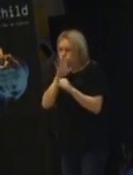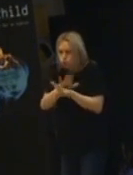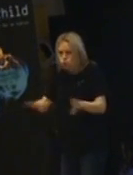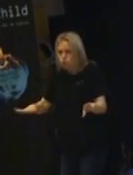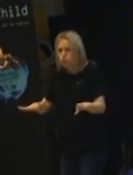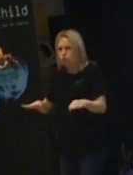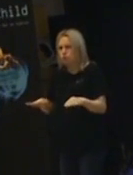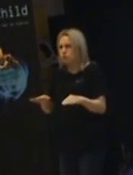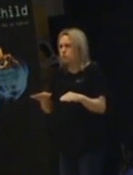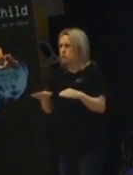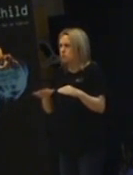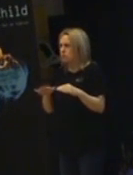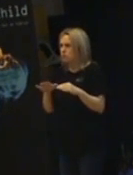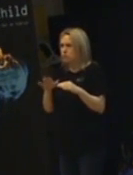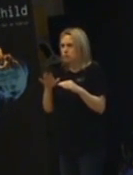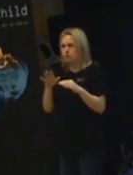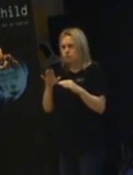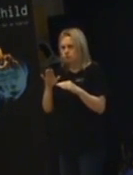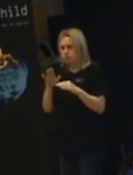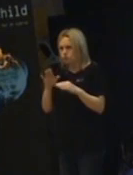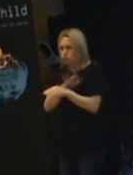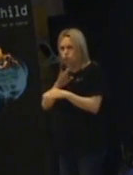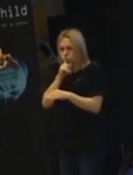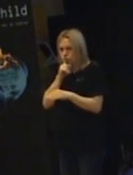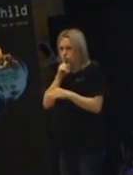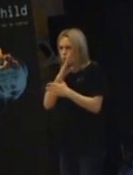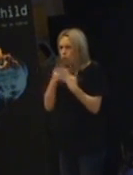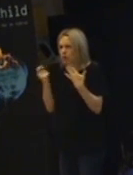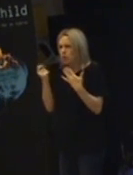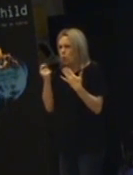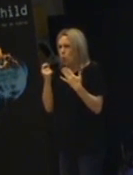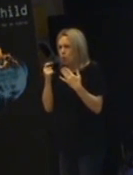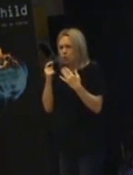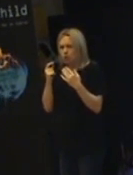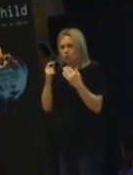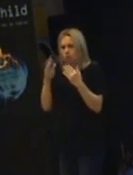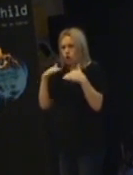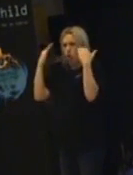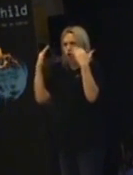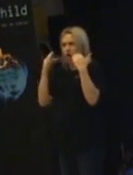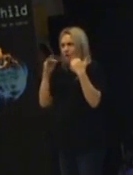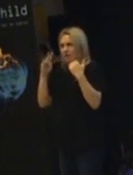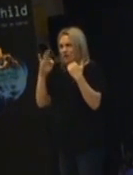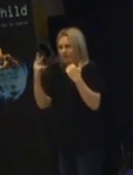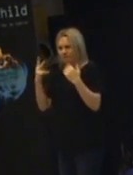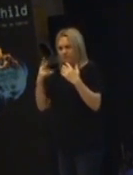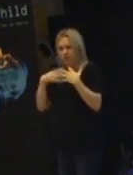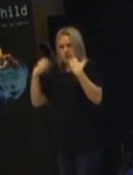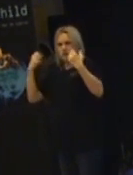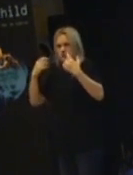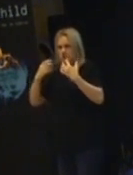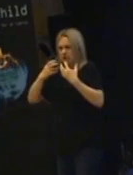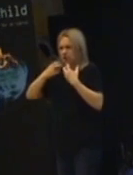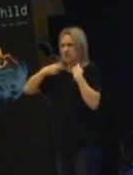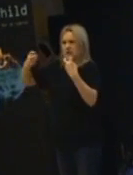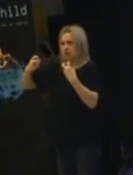fälla kommentarer om din mat. Och ingen får hålla på och vara för högaktiv då. Högaffektiv. Och faktum är